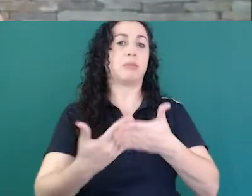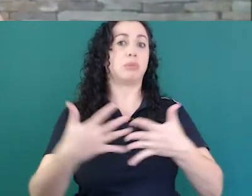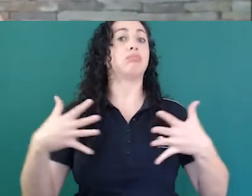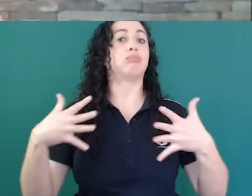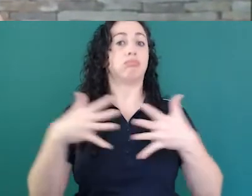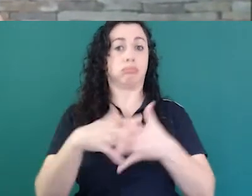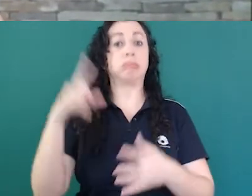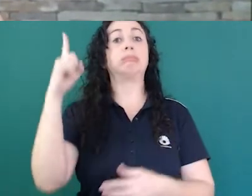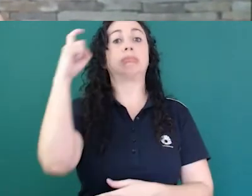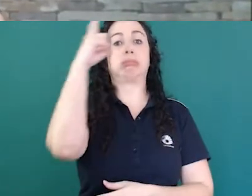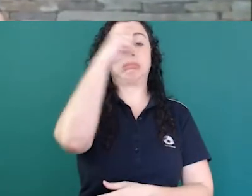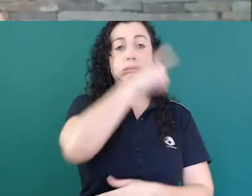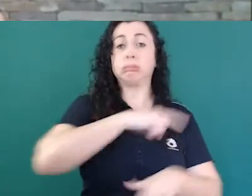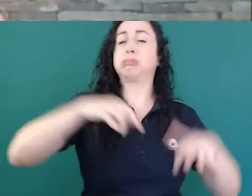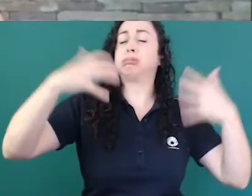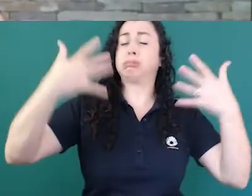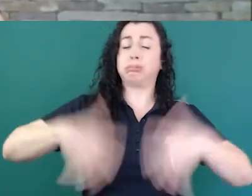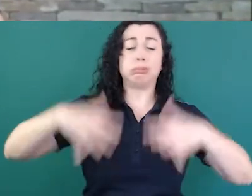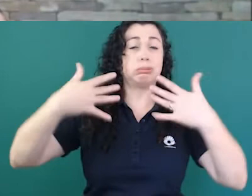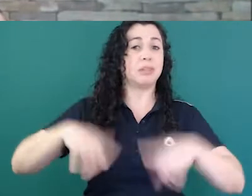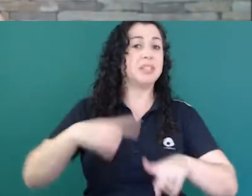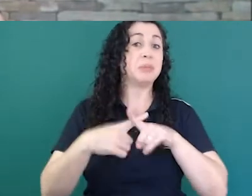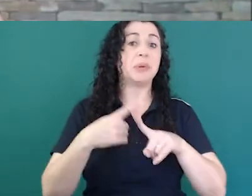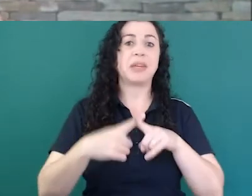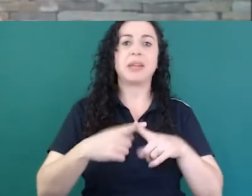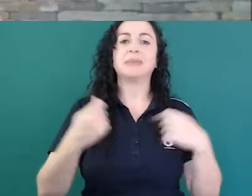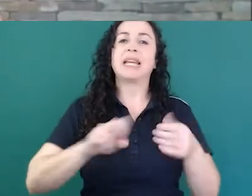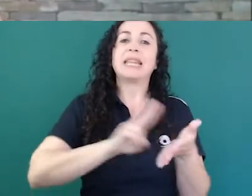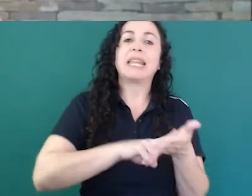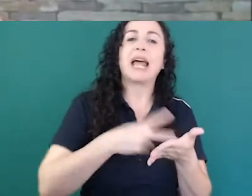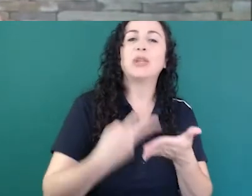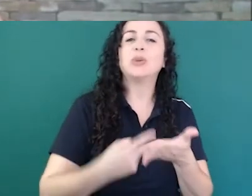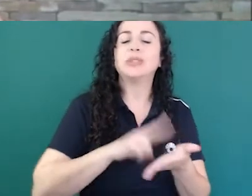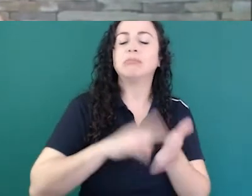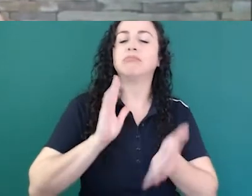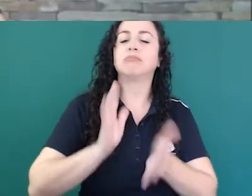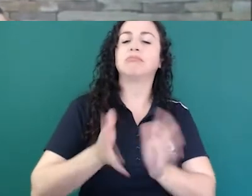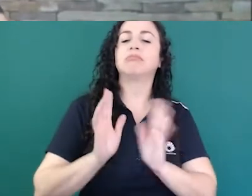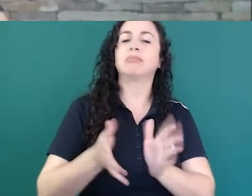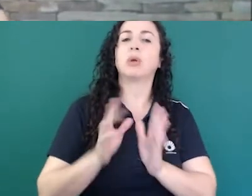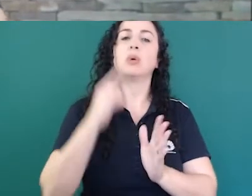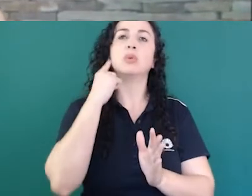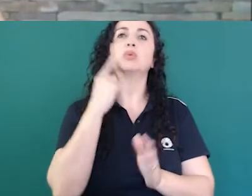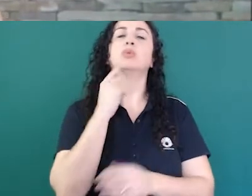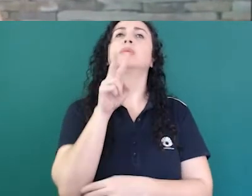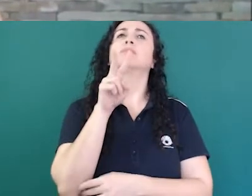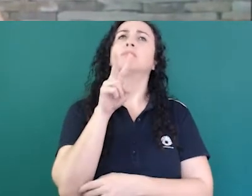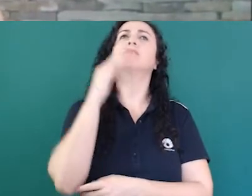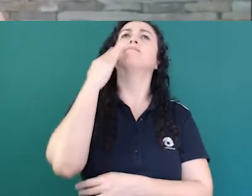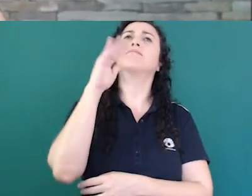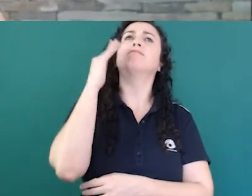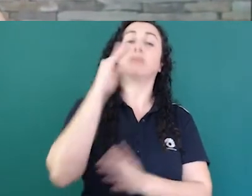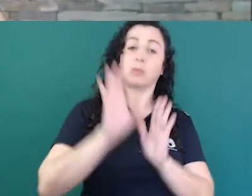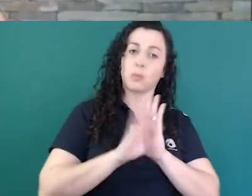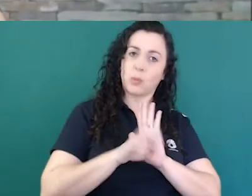que traduzir de uma forma que o surdo entenda algum conceito que eles estejam